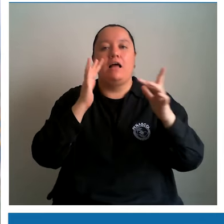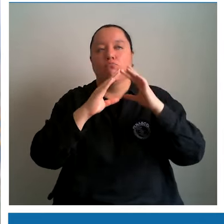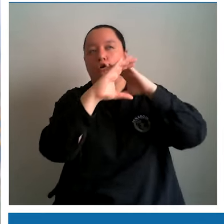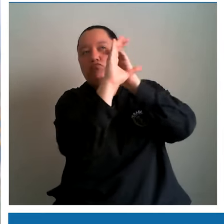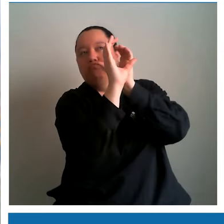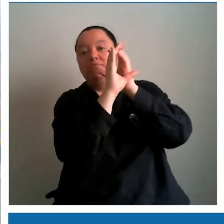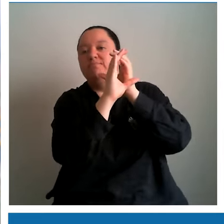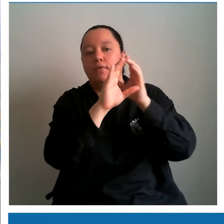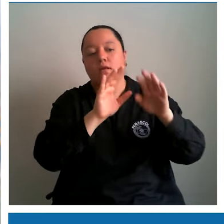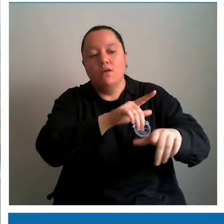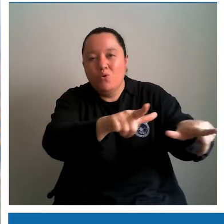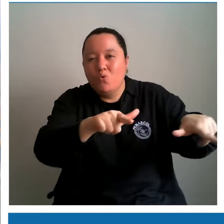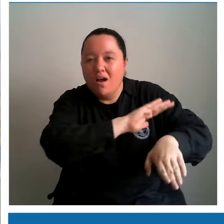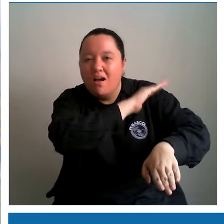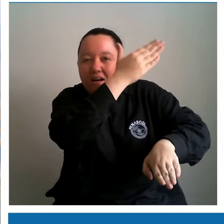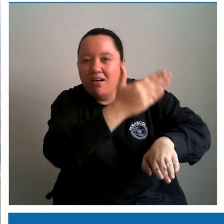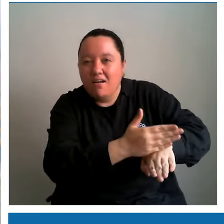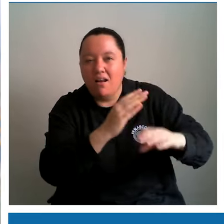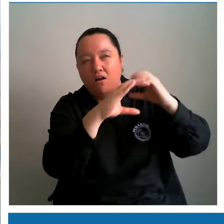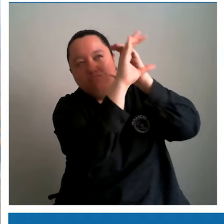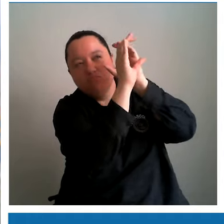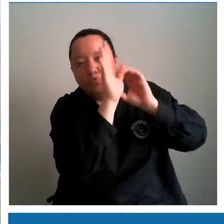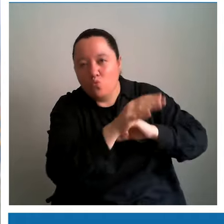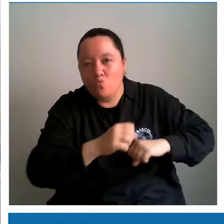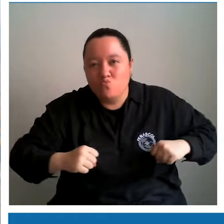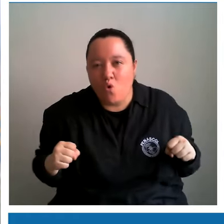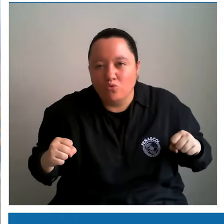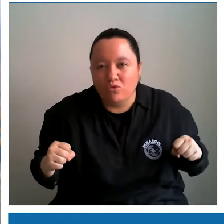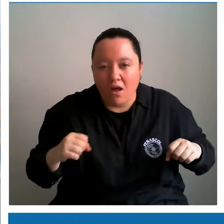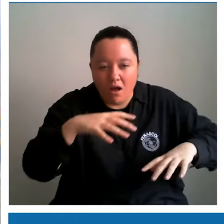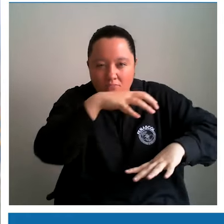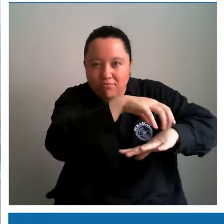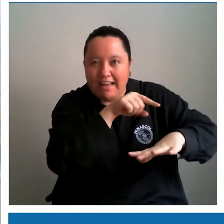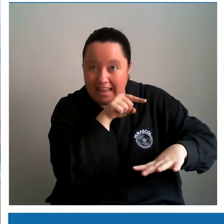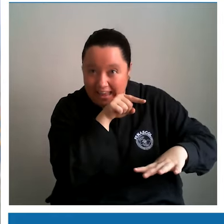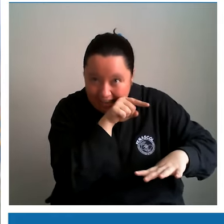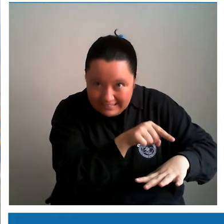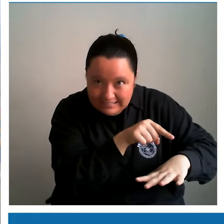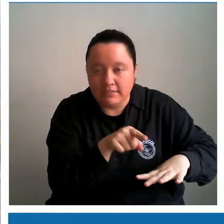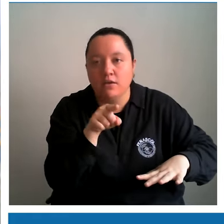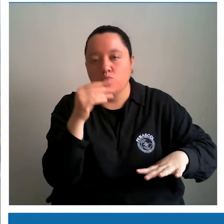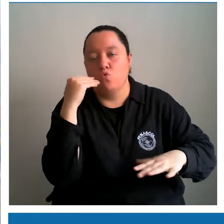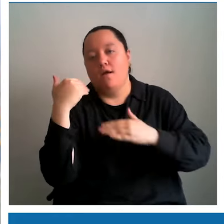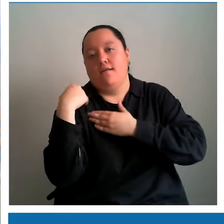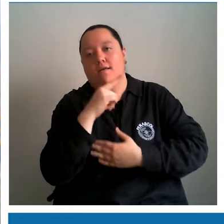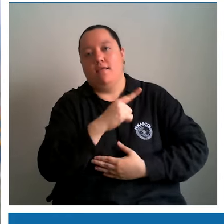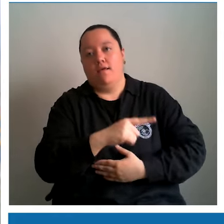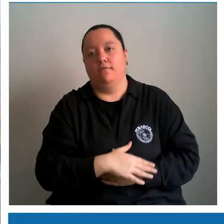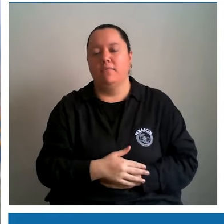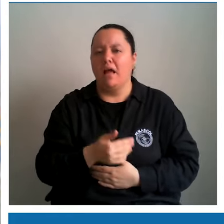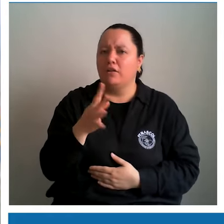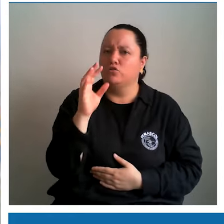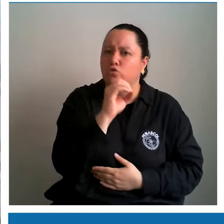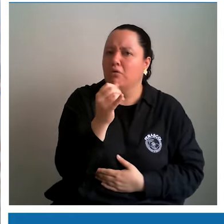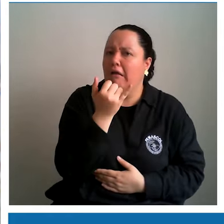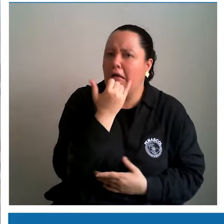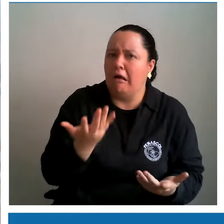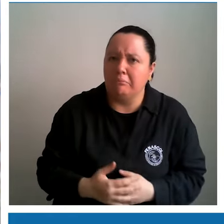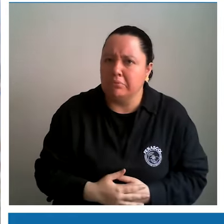además la líder del programa de astronomía del Planetario Distrital. ¿Qué va a pasar el 14 de octubre, Karina? Bueno, secretario,